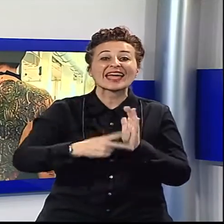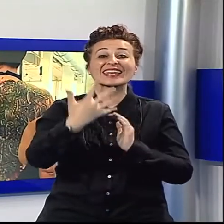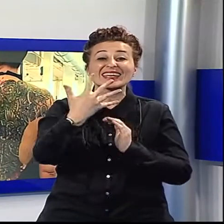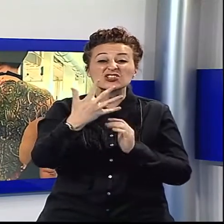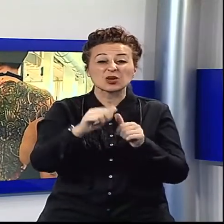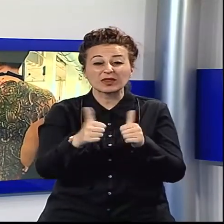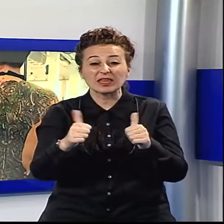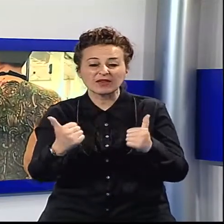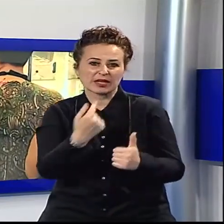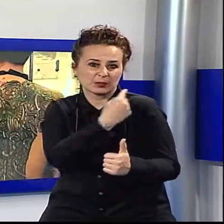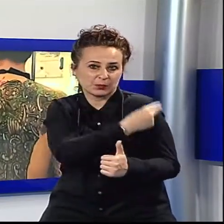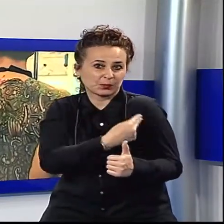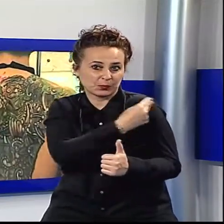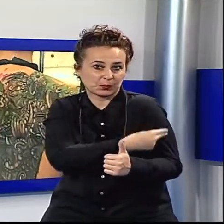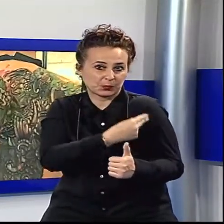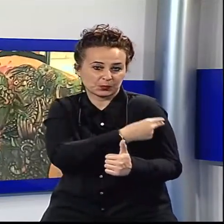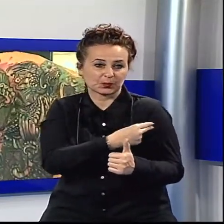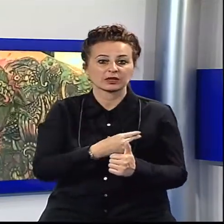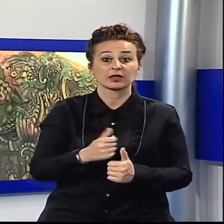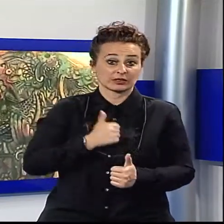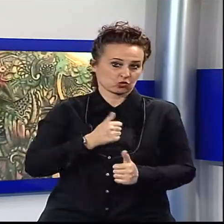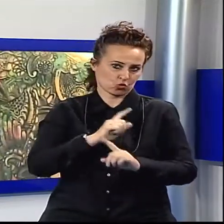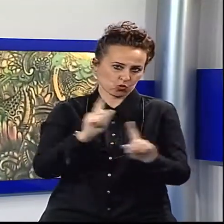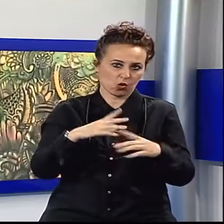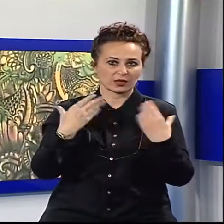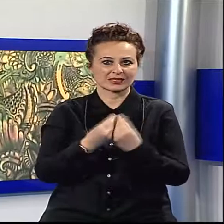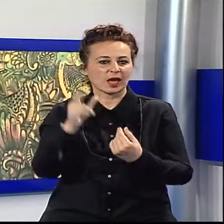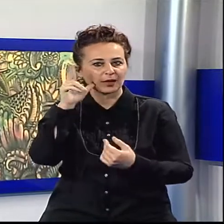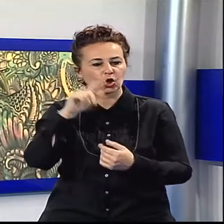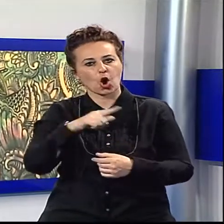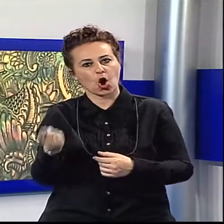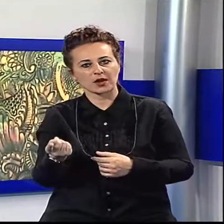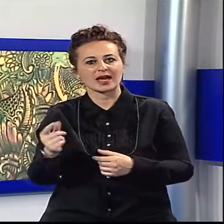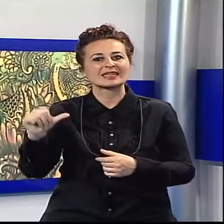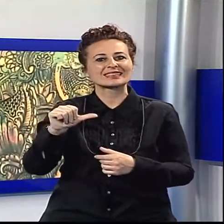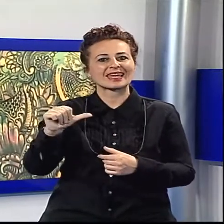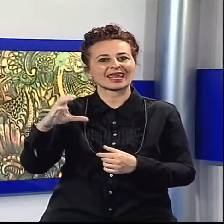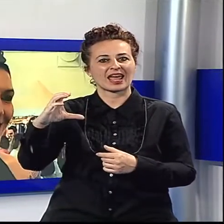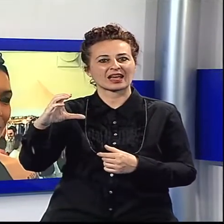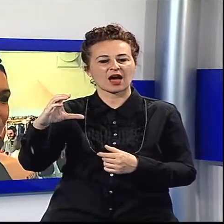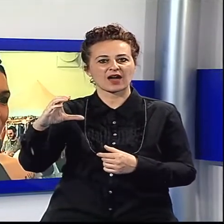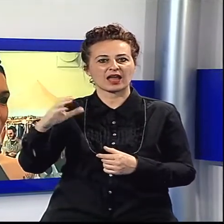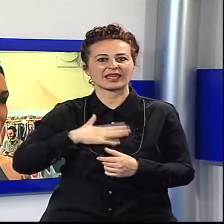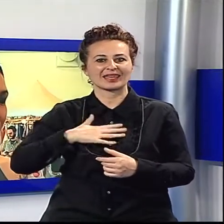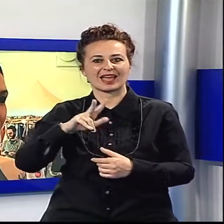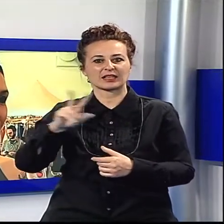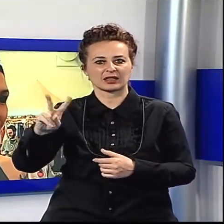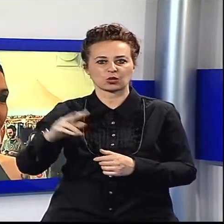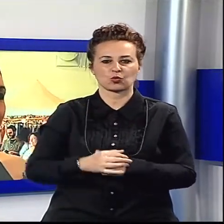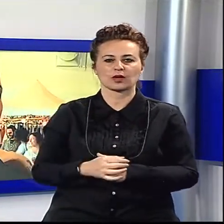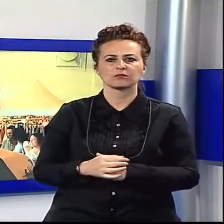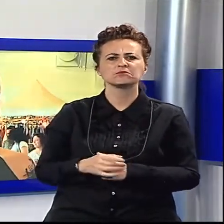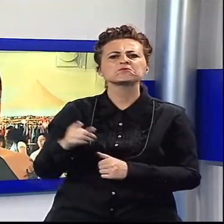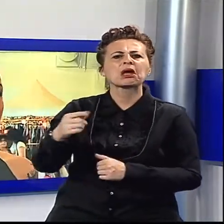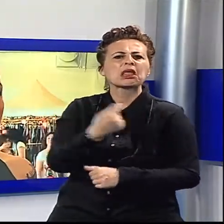partner in questa impresa è stata l'imprenditrice Serena Cavani, 32 anni, di formigine. Che cos'è il tatuaggio per te?